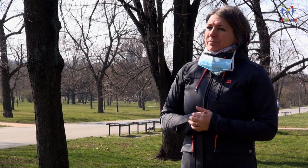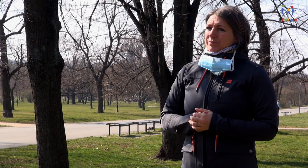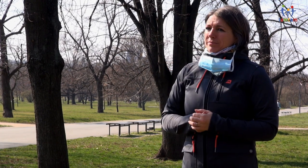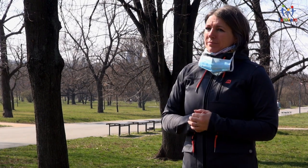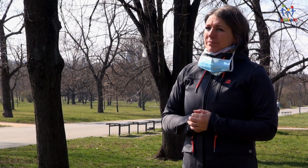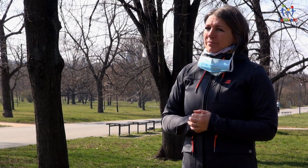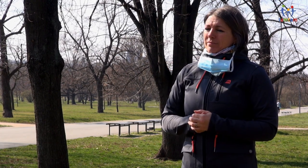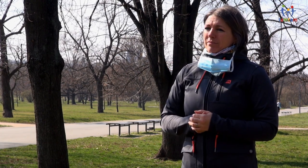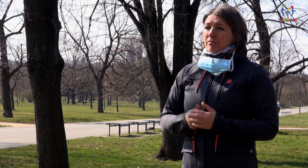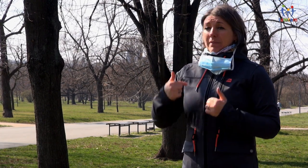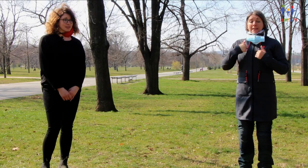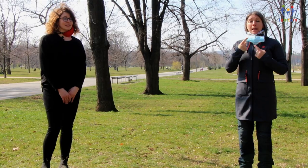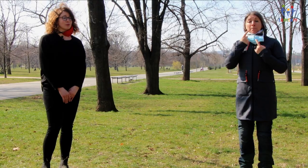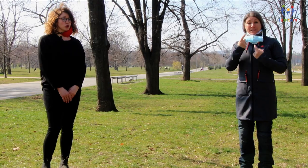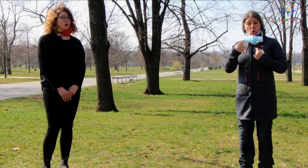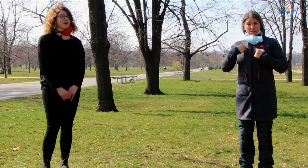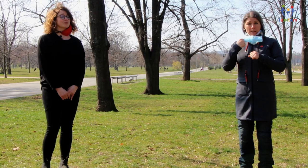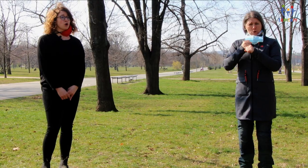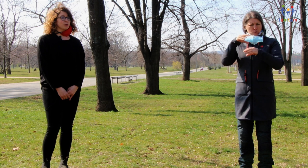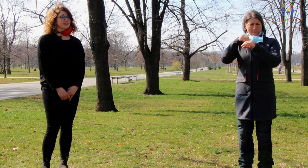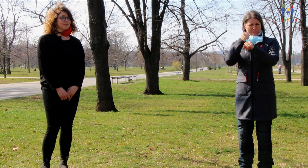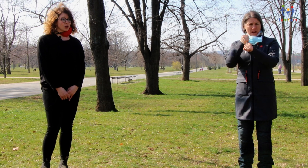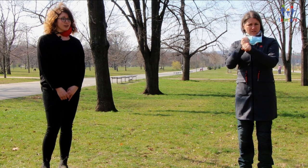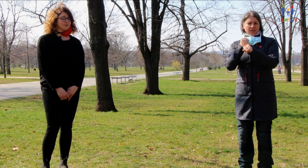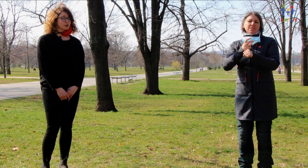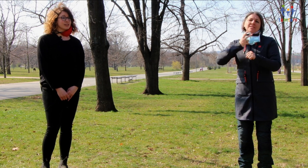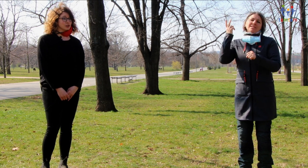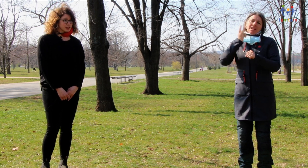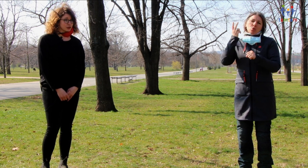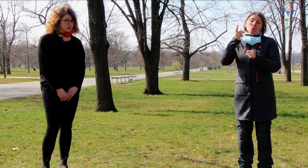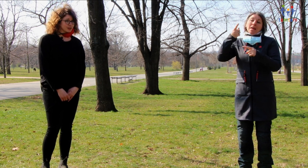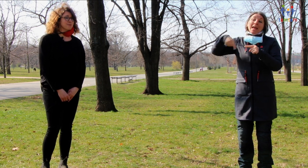Měj psychologičtě poradna zaměří na psychologičtě poradní proneřli síti o sebe.